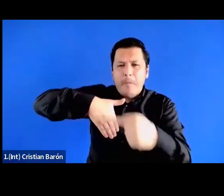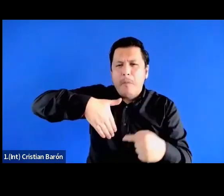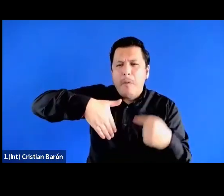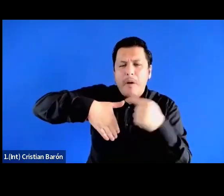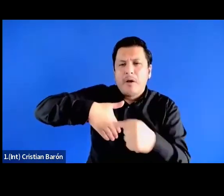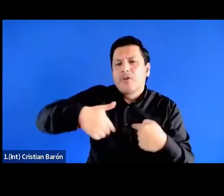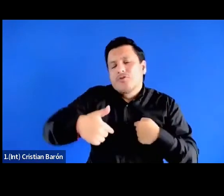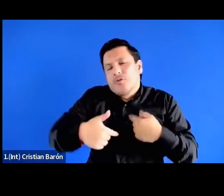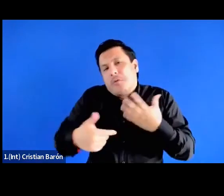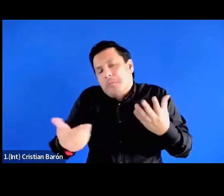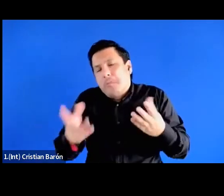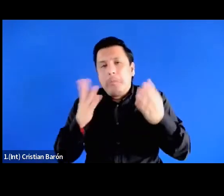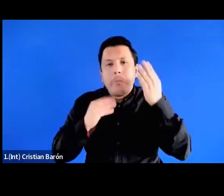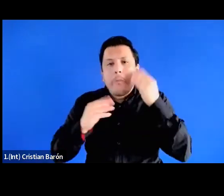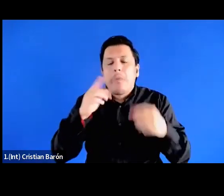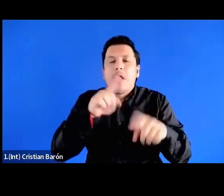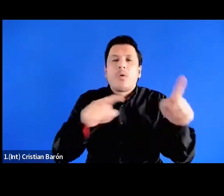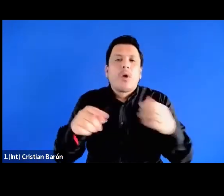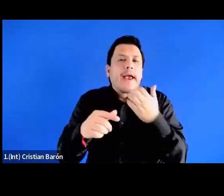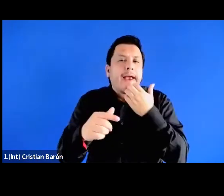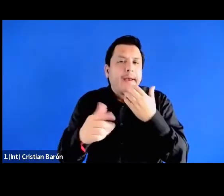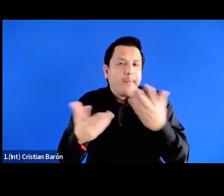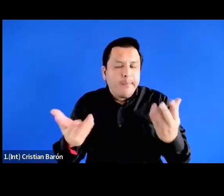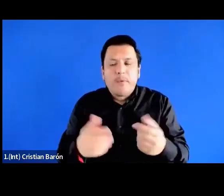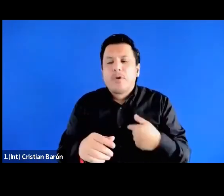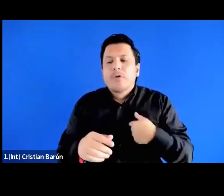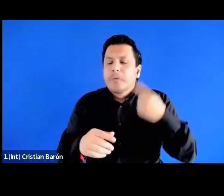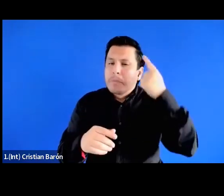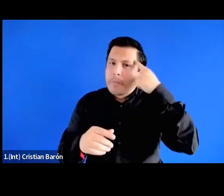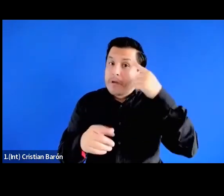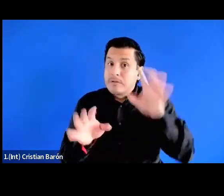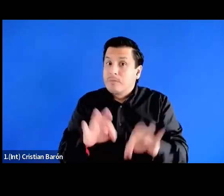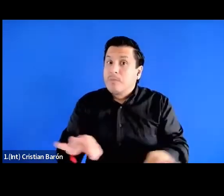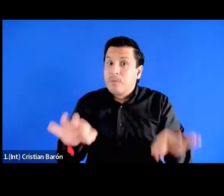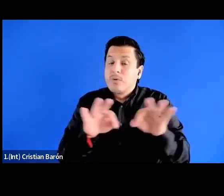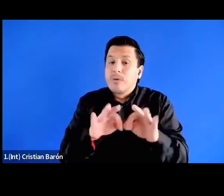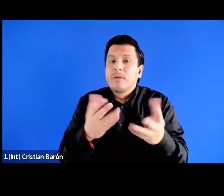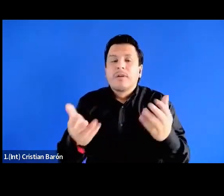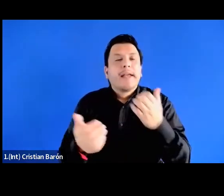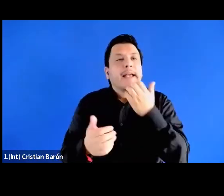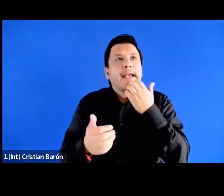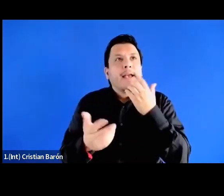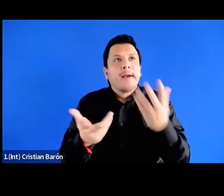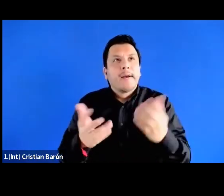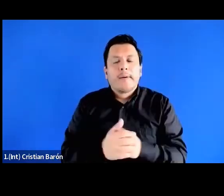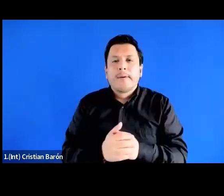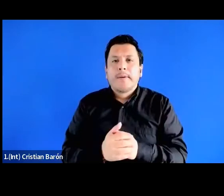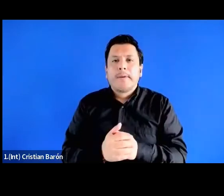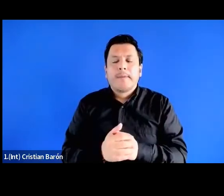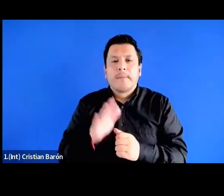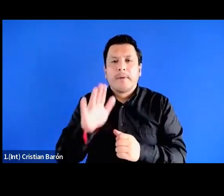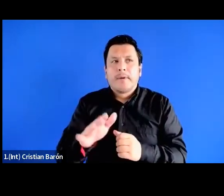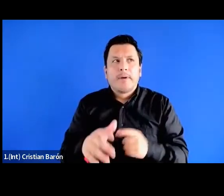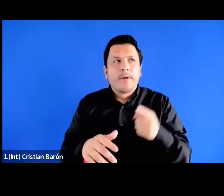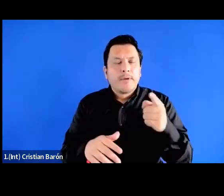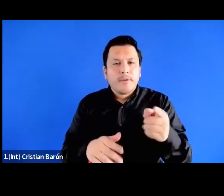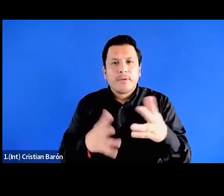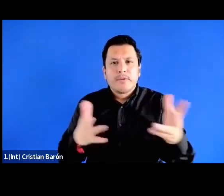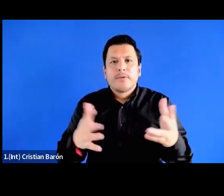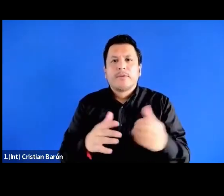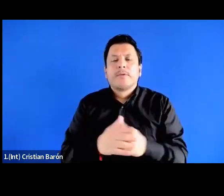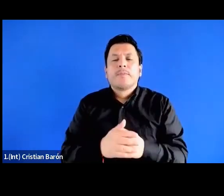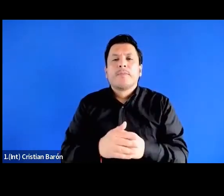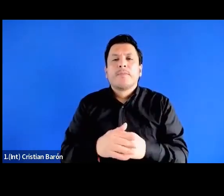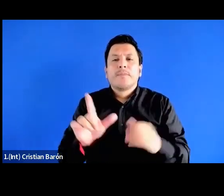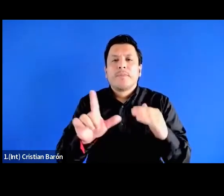voy a hablar algunos aquí que pienso que son muy importantes como el caso de clase media